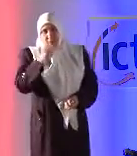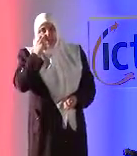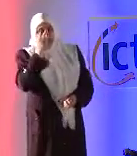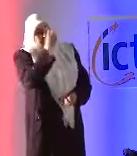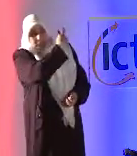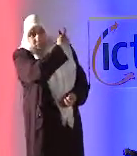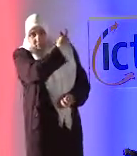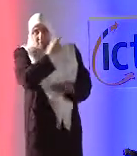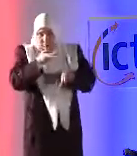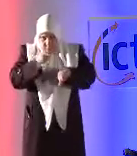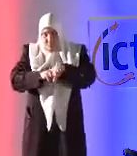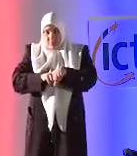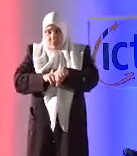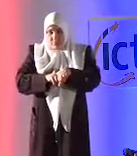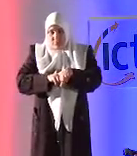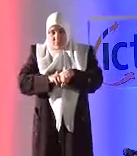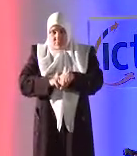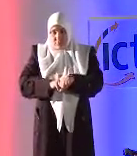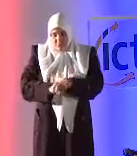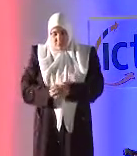من قبل مرة ثانية one more time Claudio